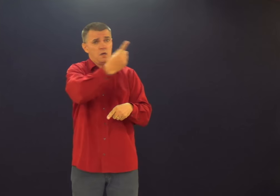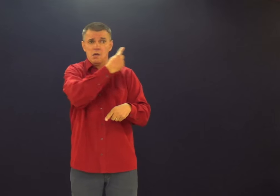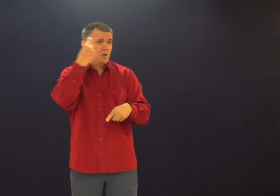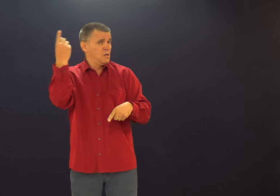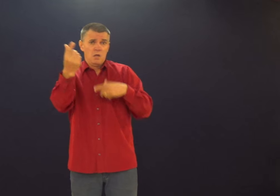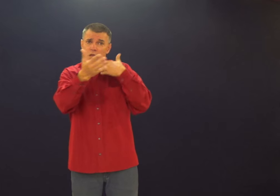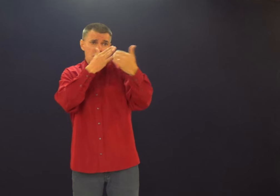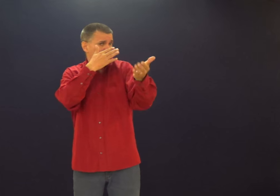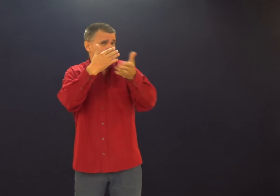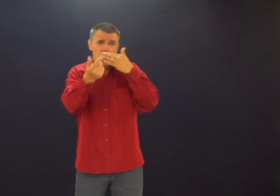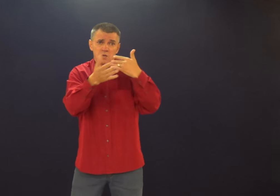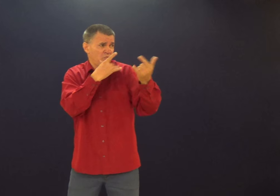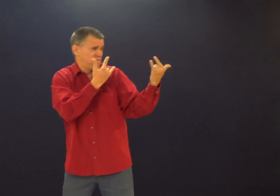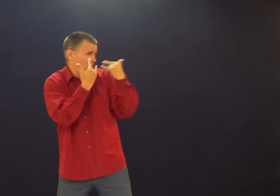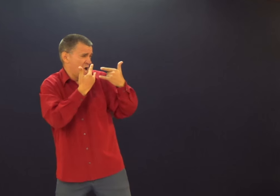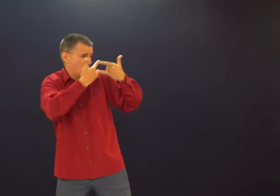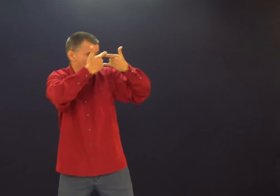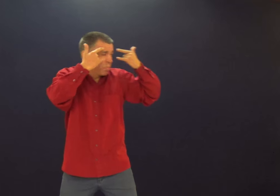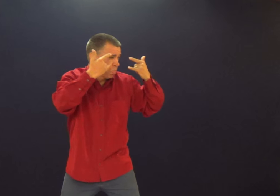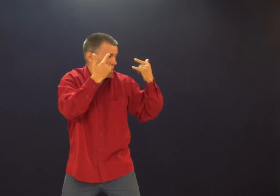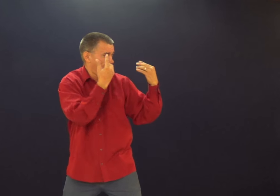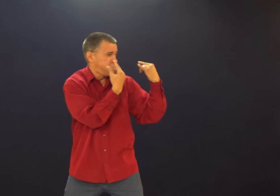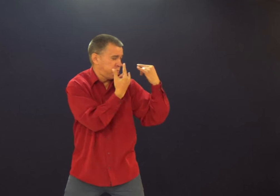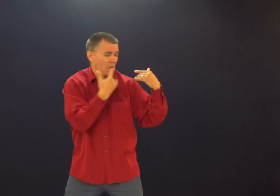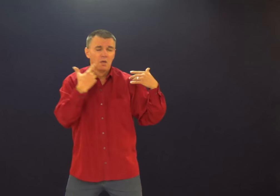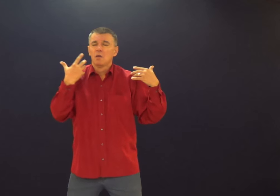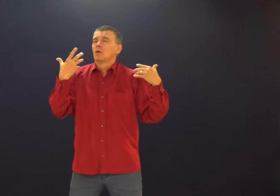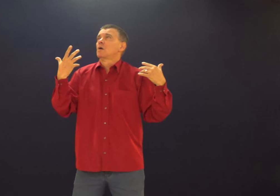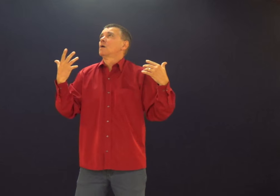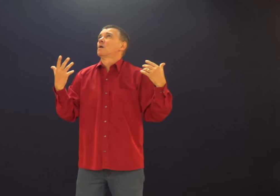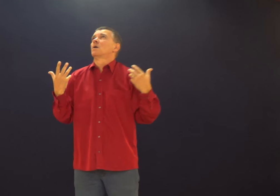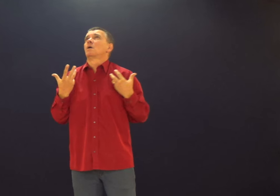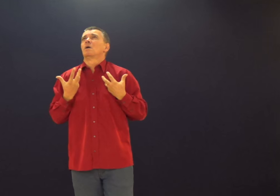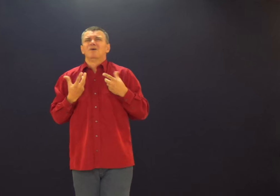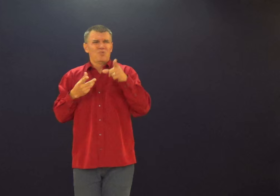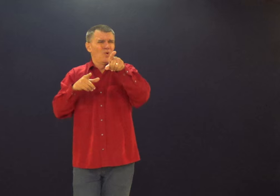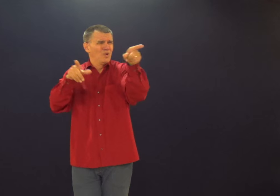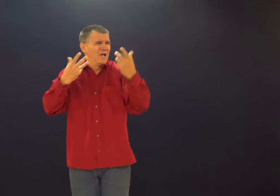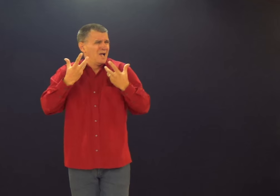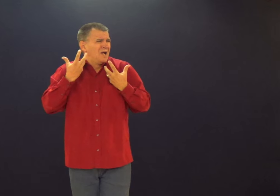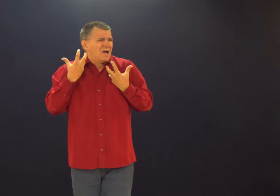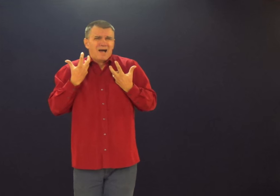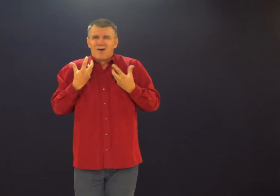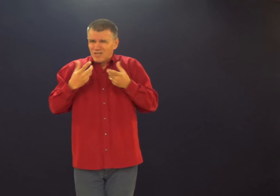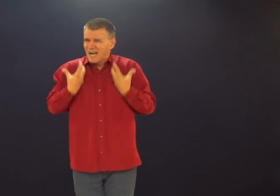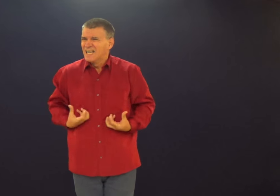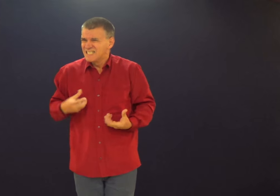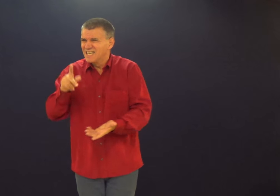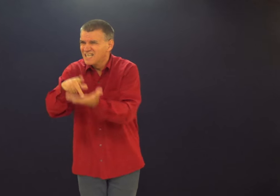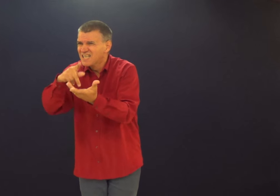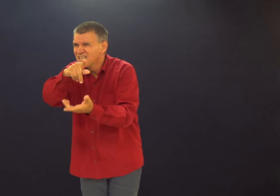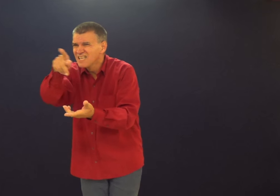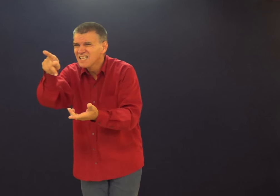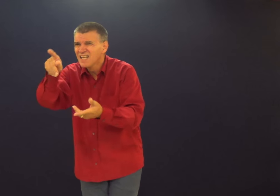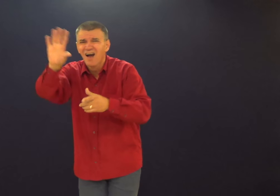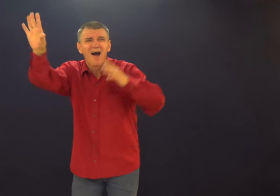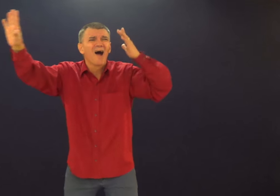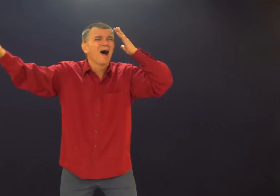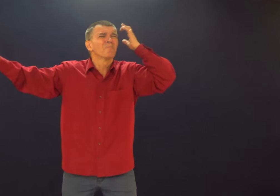acontece com todo mundo aqui, com qualquer pessoa pode acontecer. Todas são propensas a isso. E você se sente cansado,